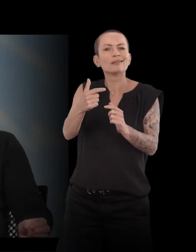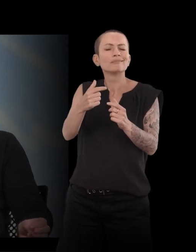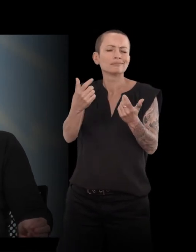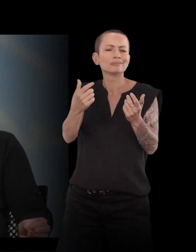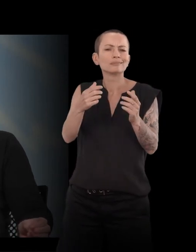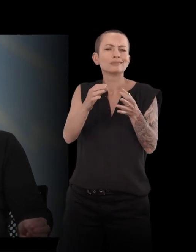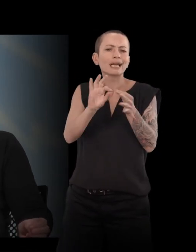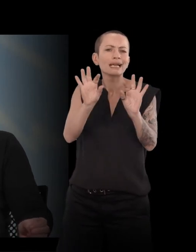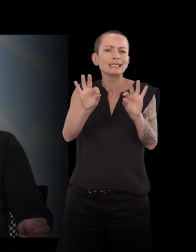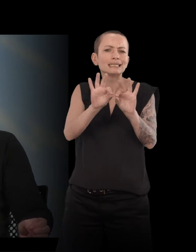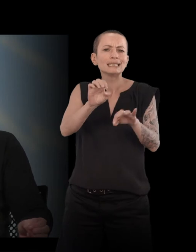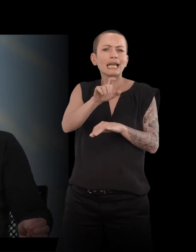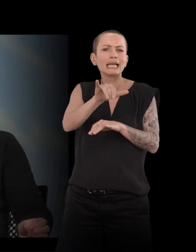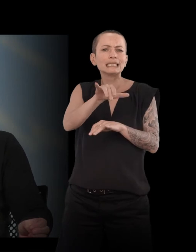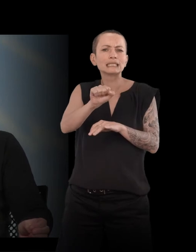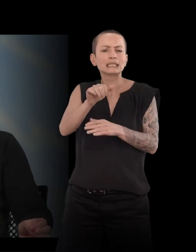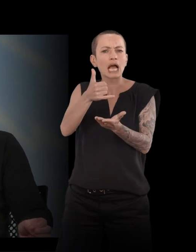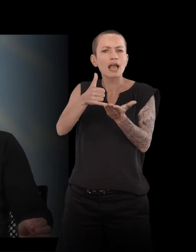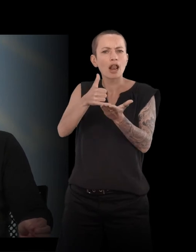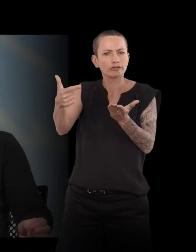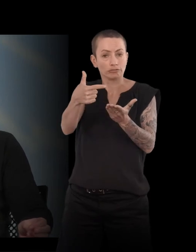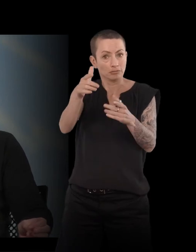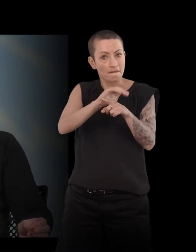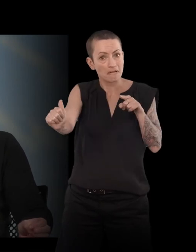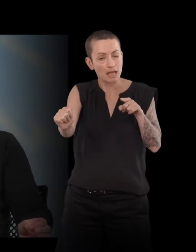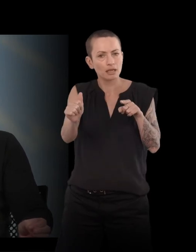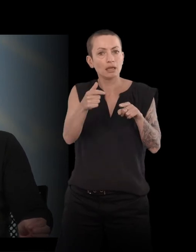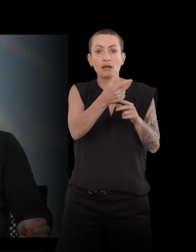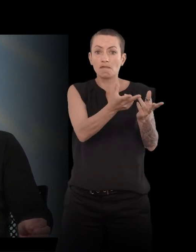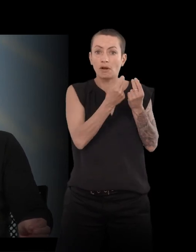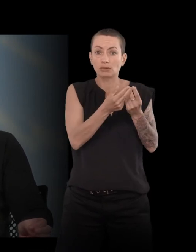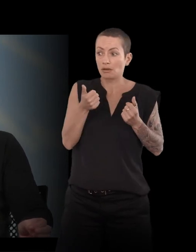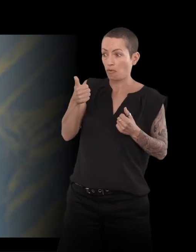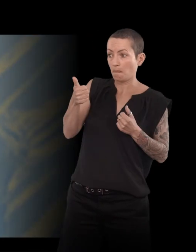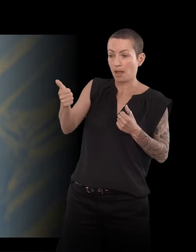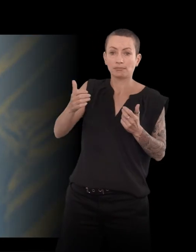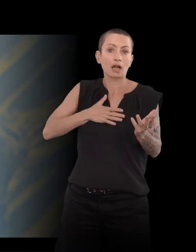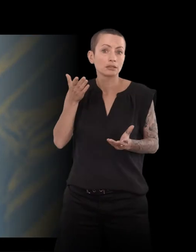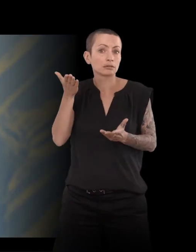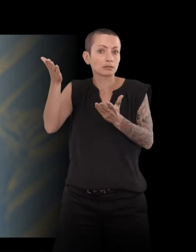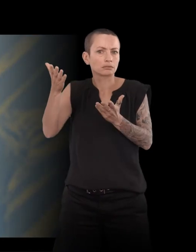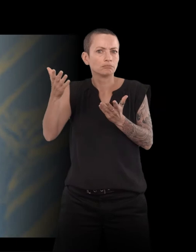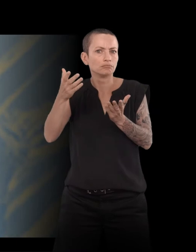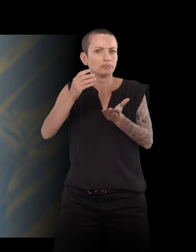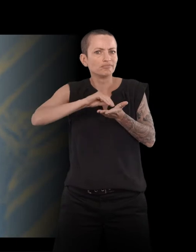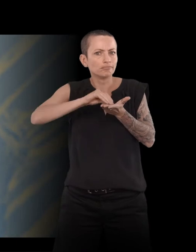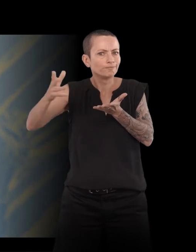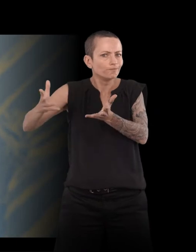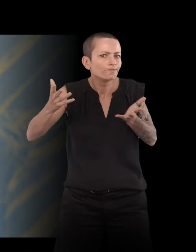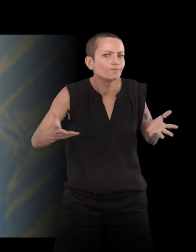Et vous racontez que c'est lui, finalement, qui vous a incité à écrire. C'est le cas, c'est ça ? Oui, oui,